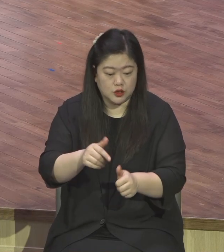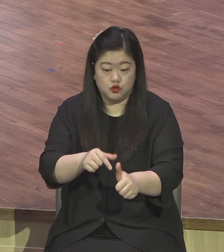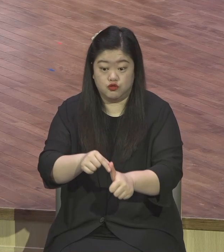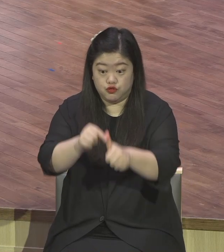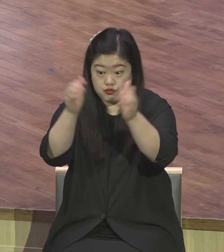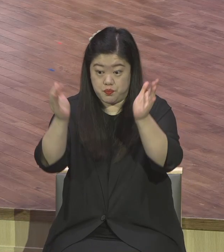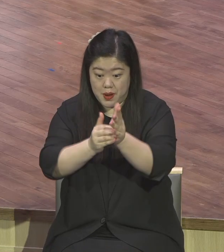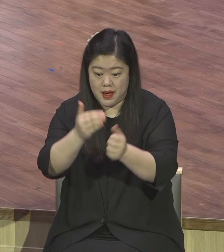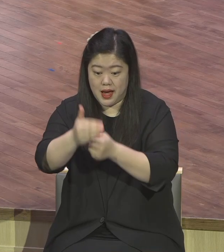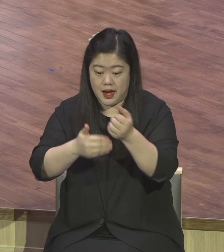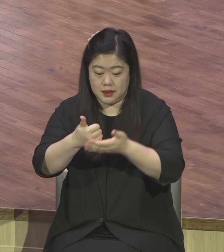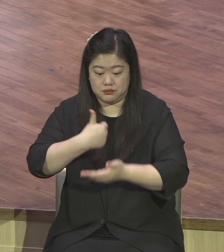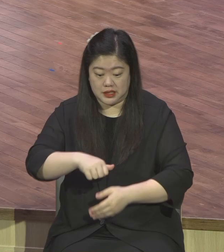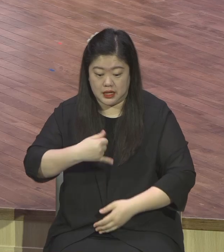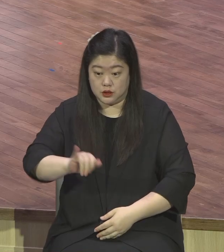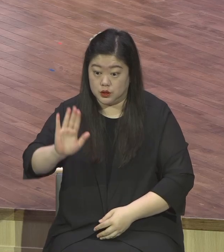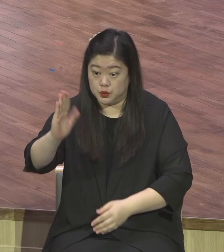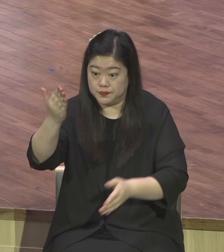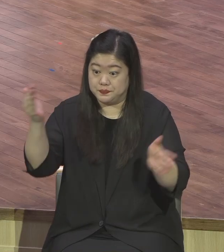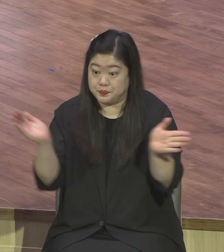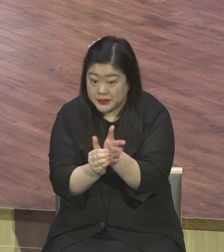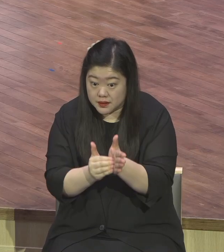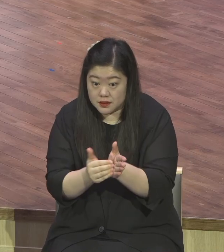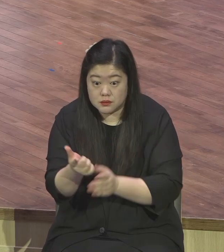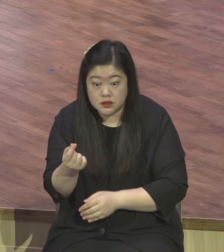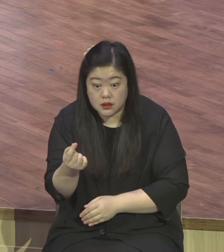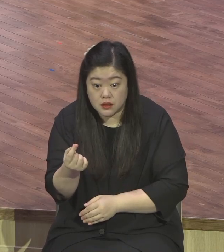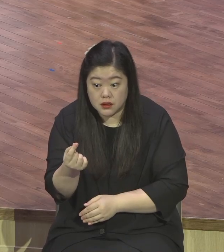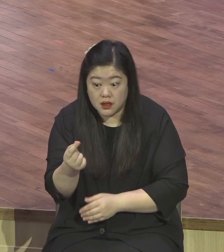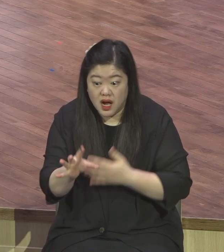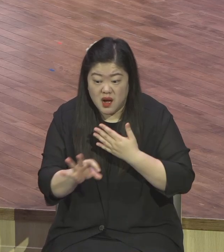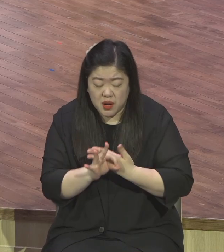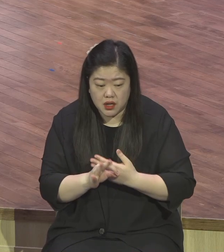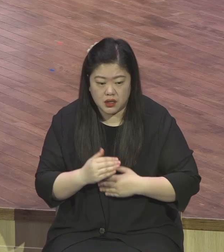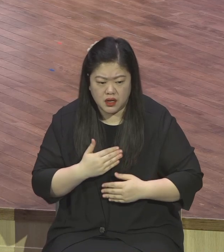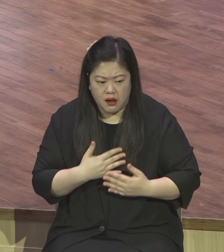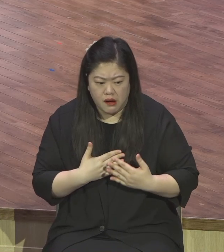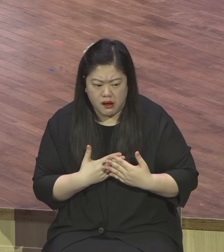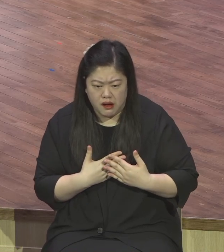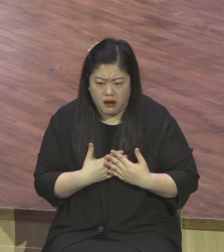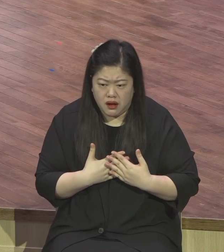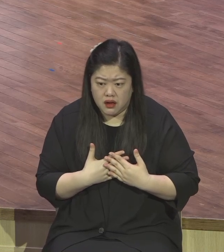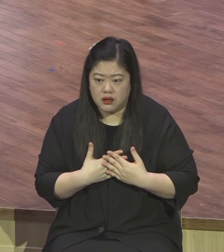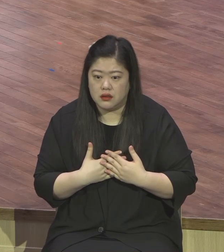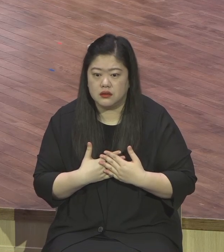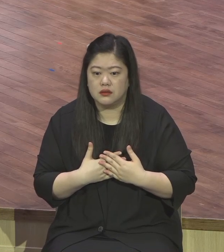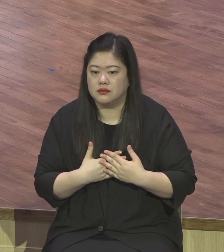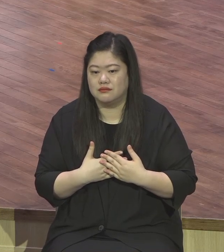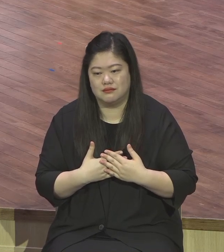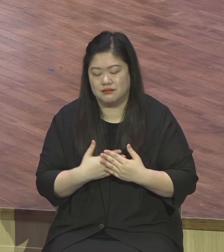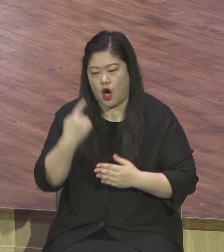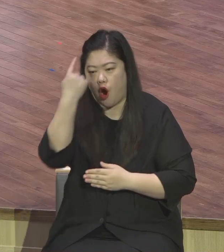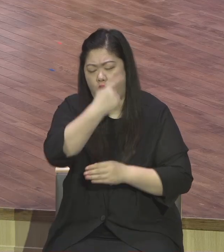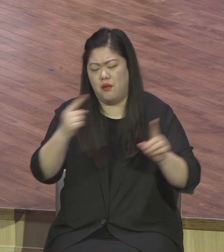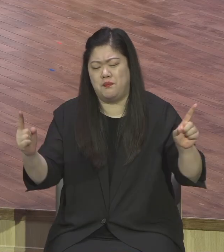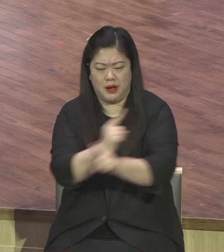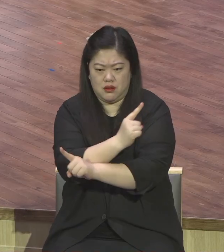삶이 차원이 달라야 돼요. 살아가는 내온 차원이 달라 불신자하고는 무엇을